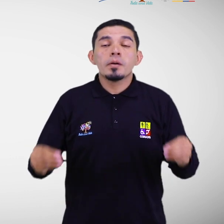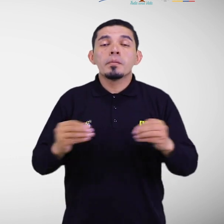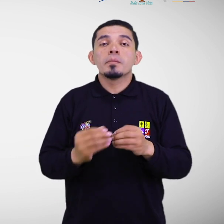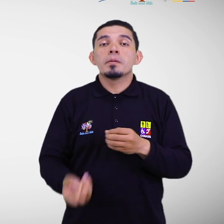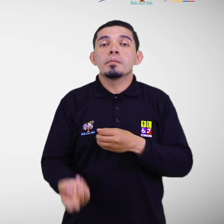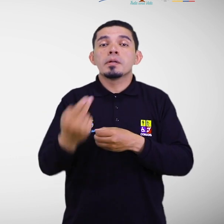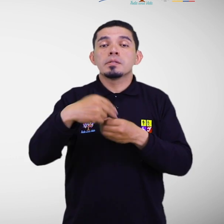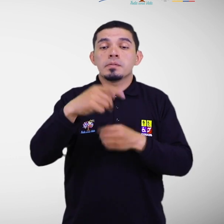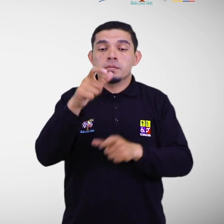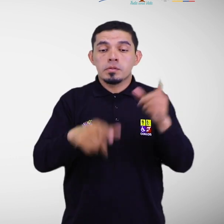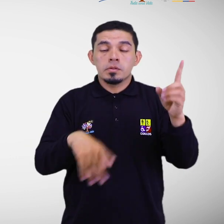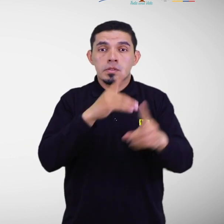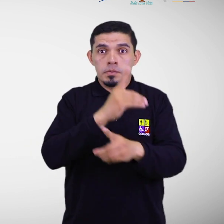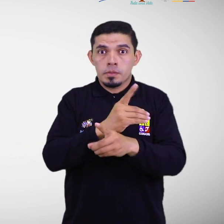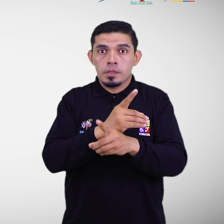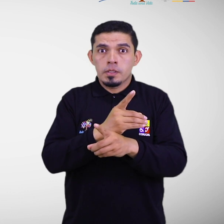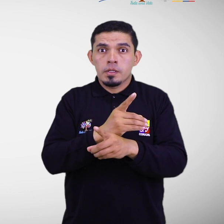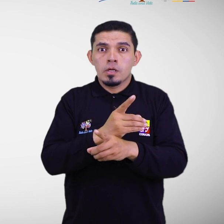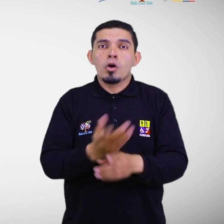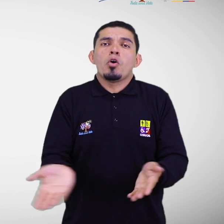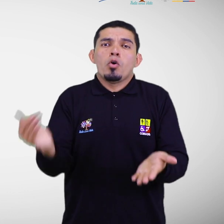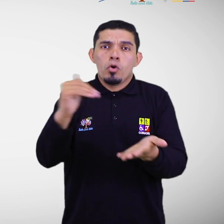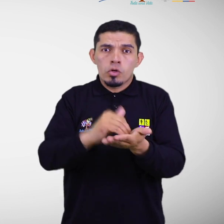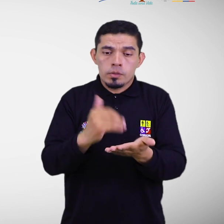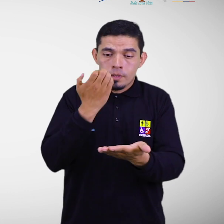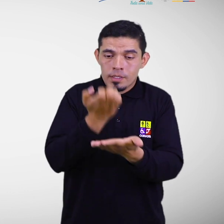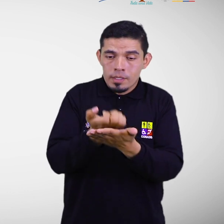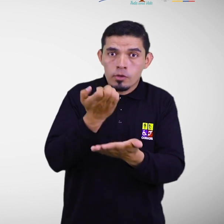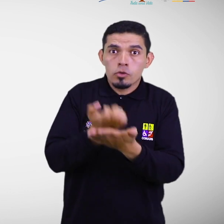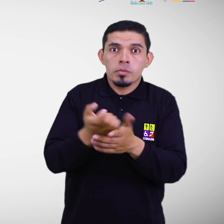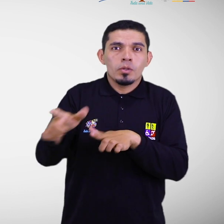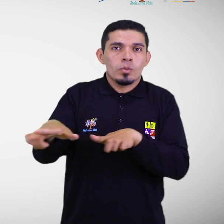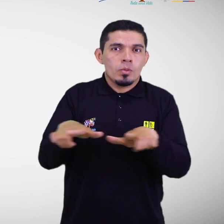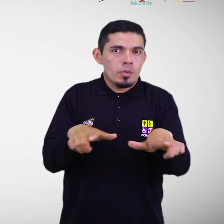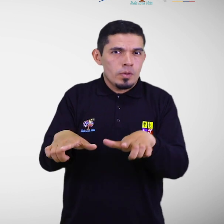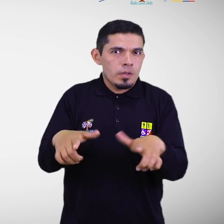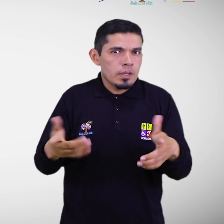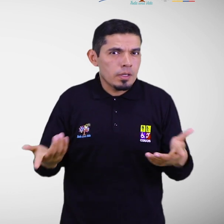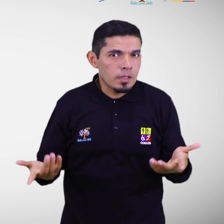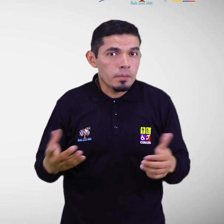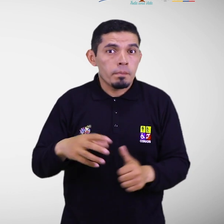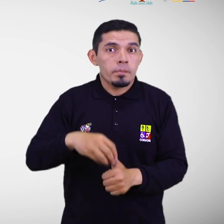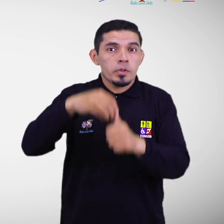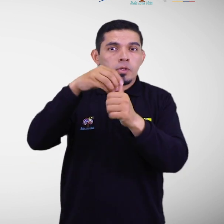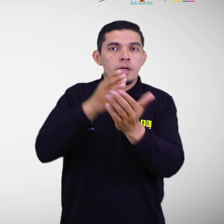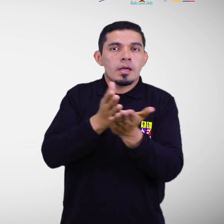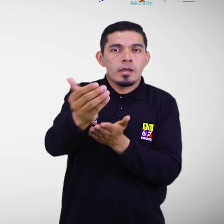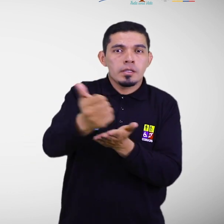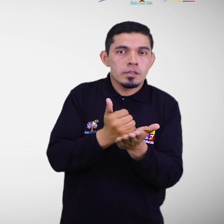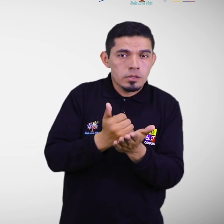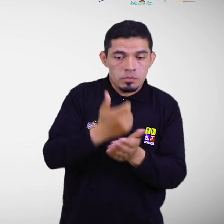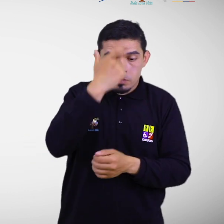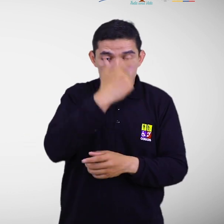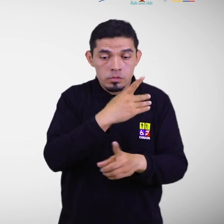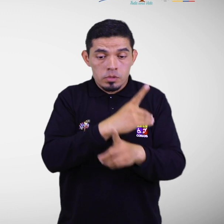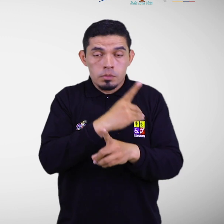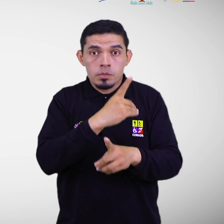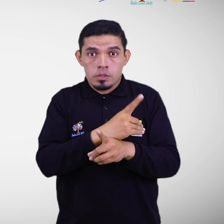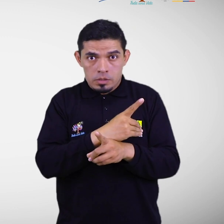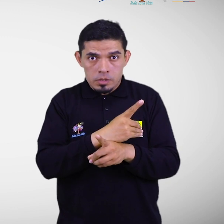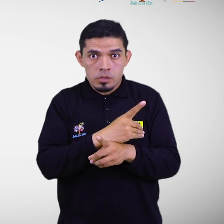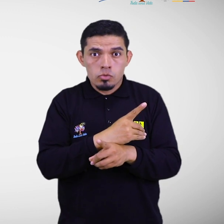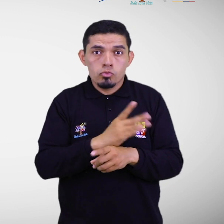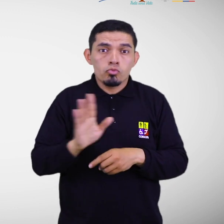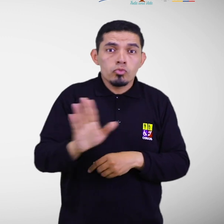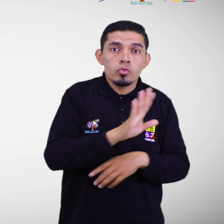personas con discapacidad en la reactivación económica local. Priorizar el acceso de las personas con discapacidad